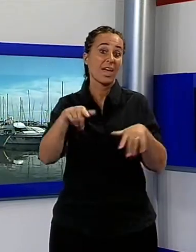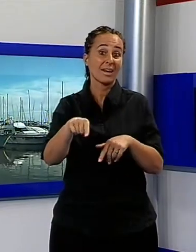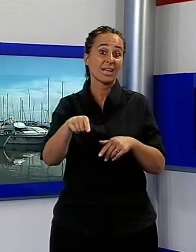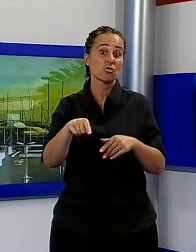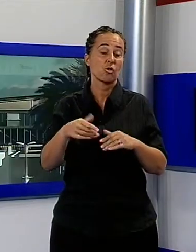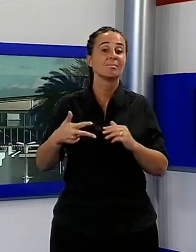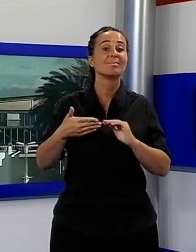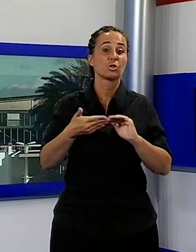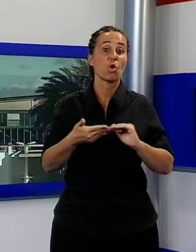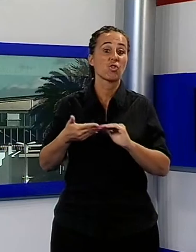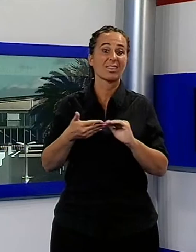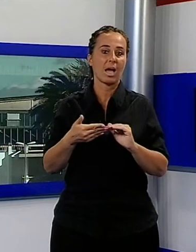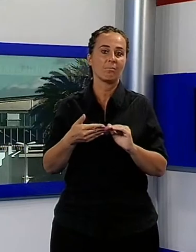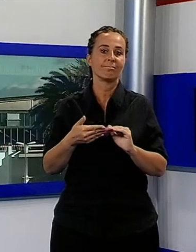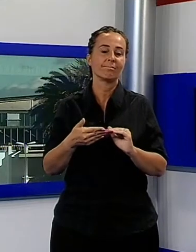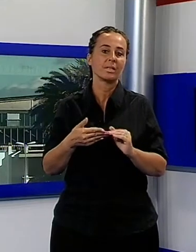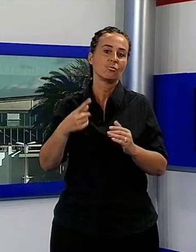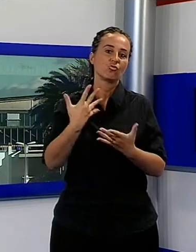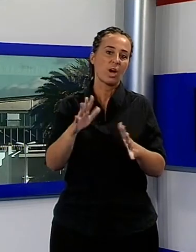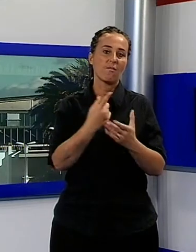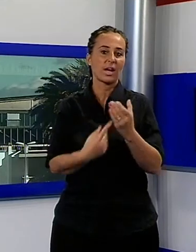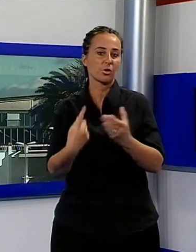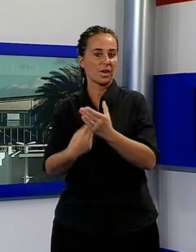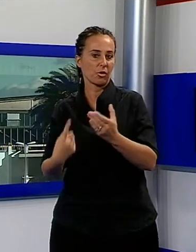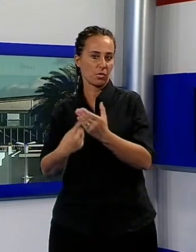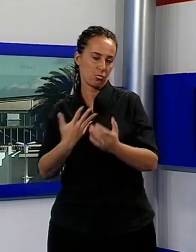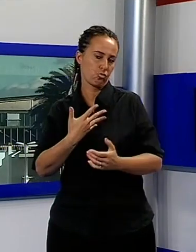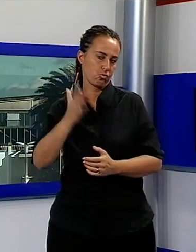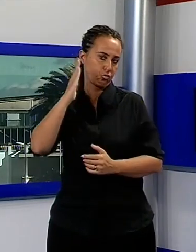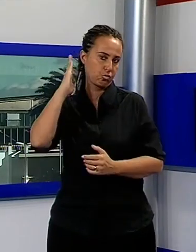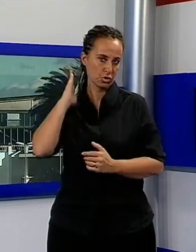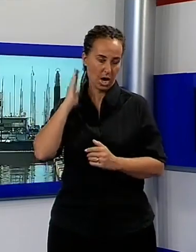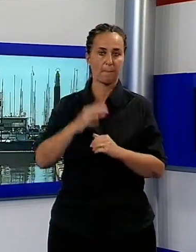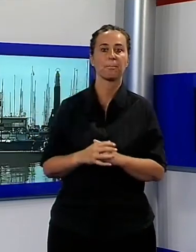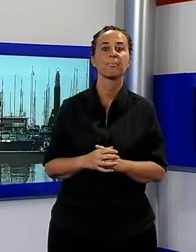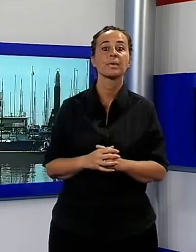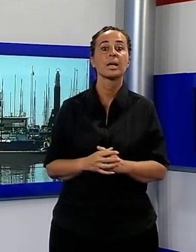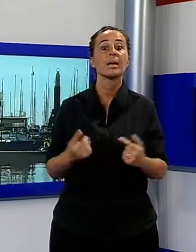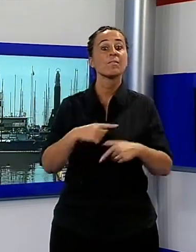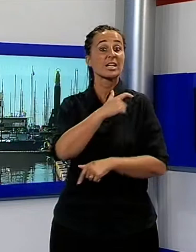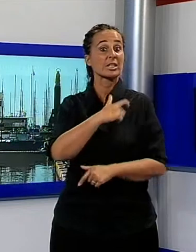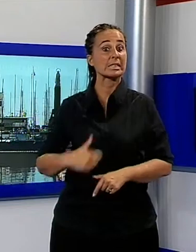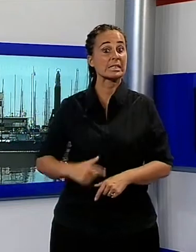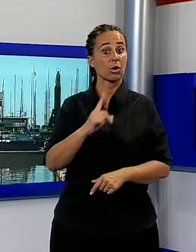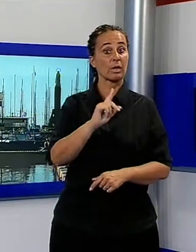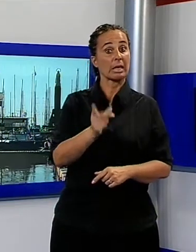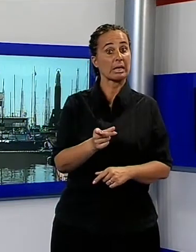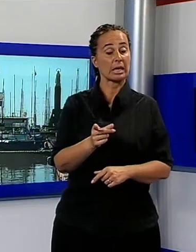fallite. Un'altra società interamente pubblica e sulla quale l'amministrazione del Ghingaro sta lavorando in queste ore per evitare il